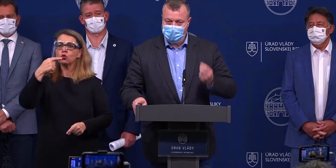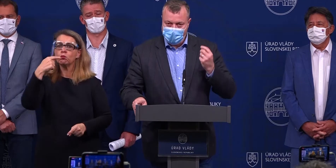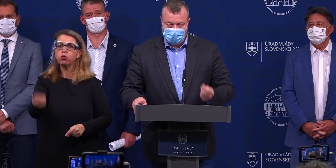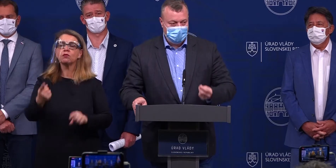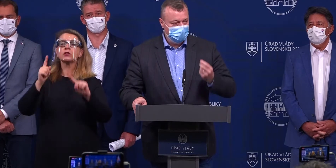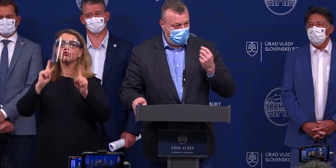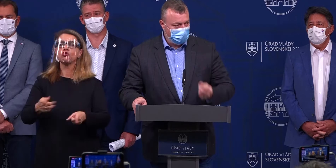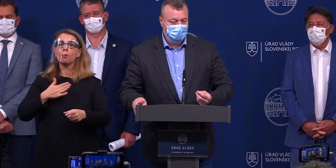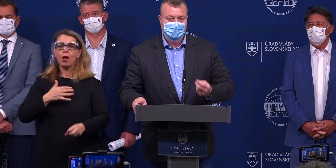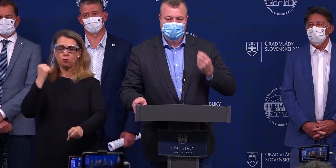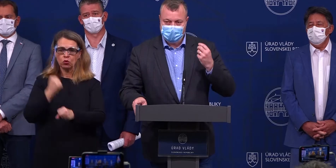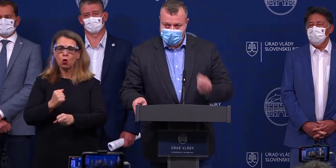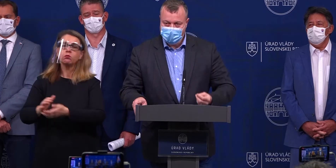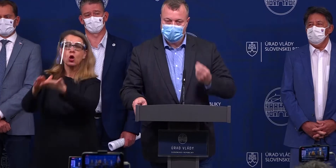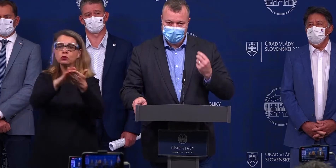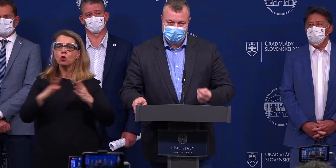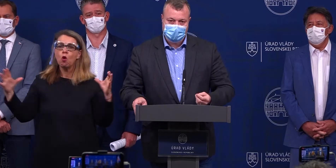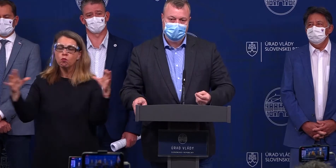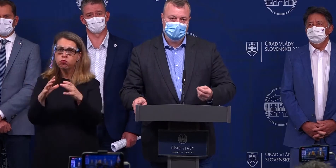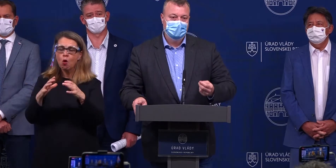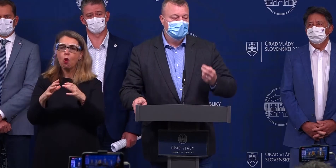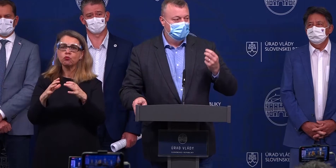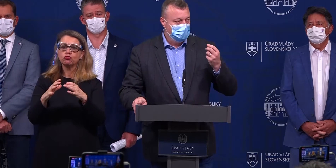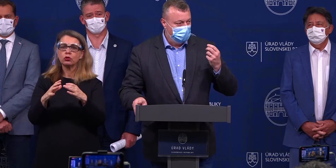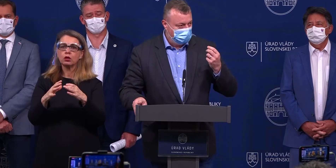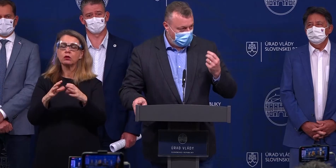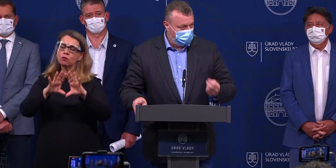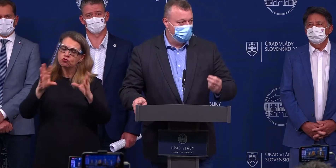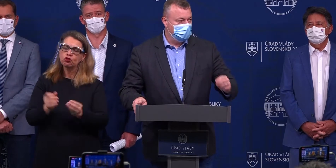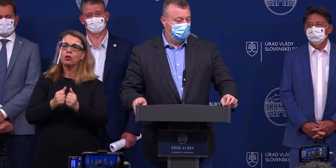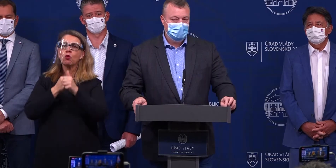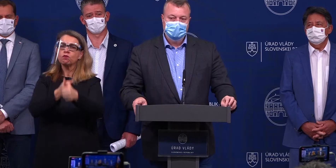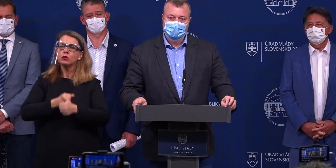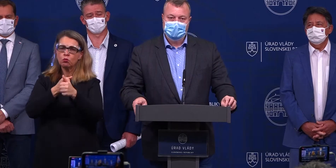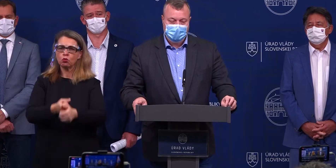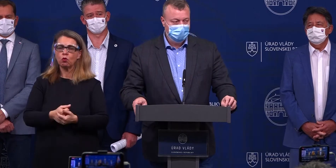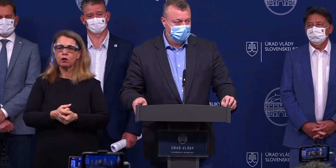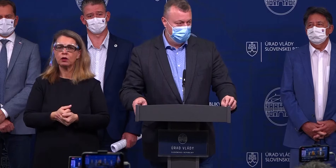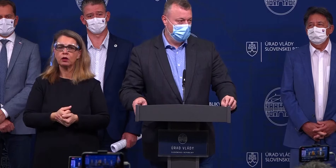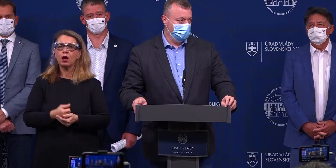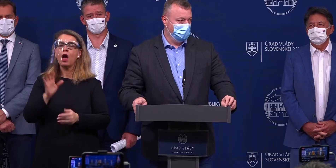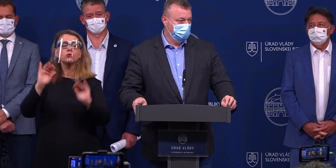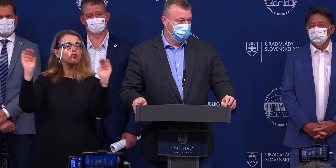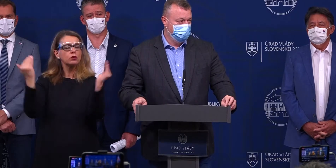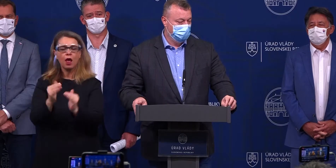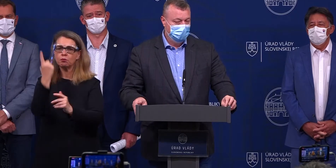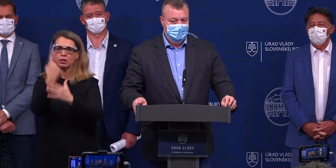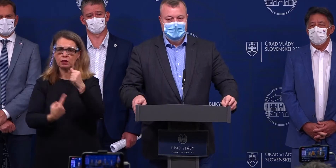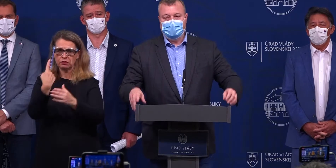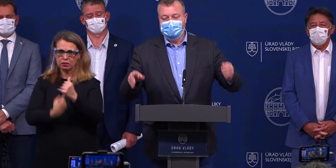spoločne pokiaľ možno s najmenšími stratami, najmä ľudskými, ale aj ekonomickými prežili.